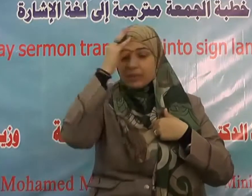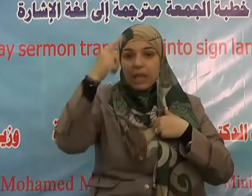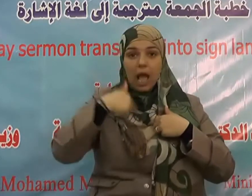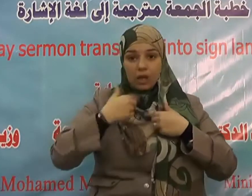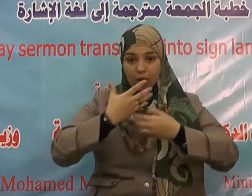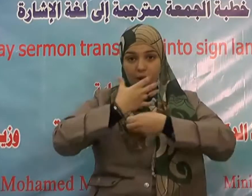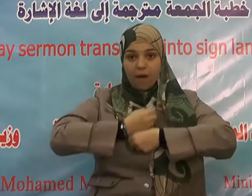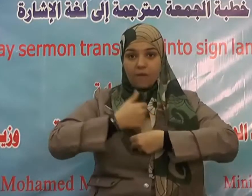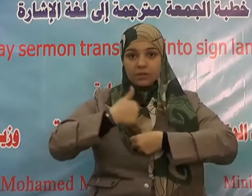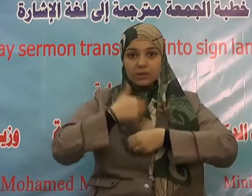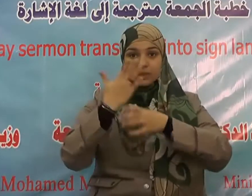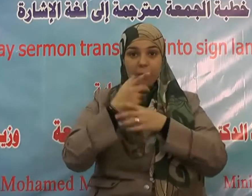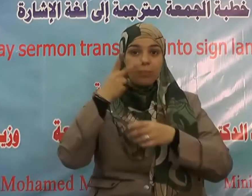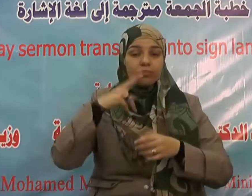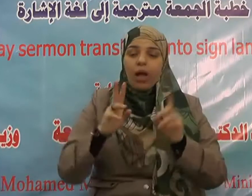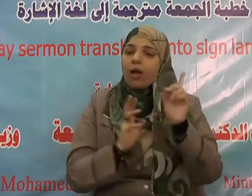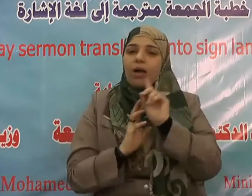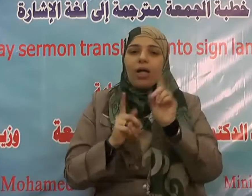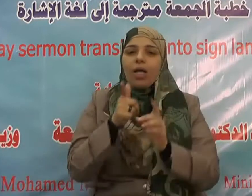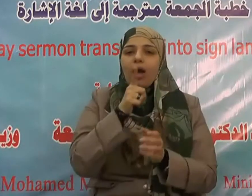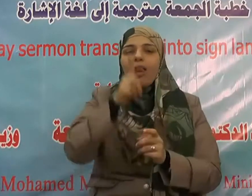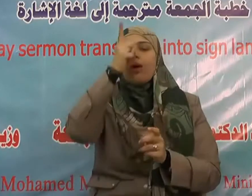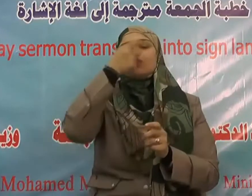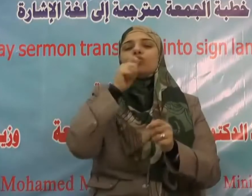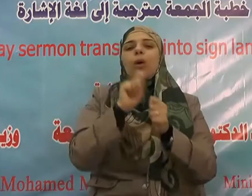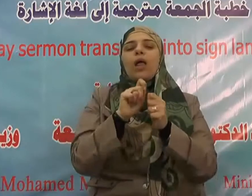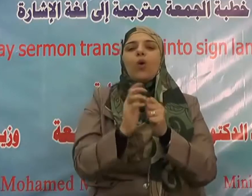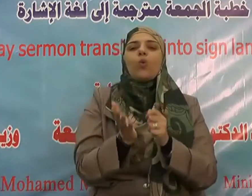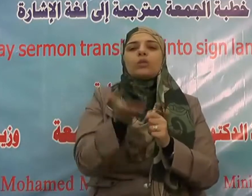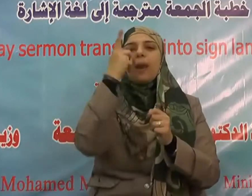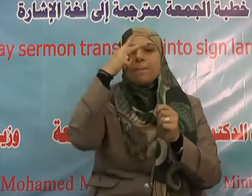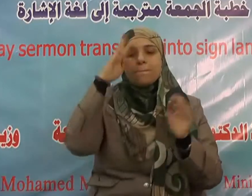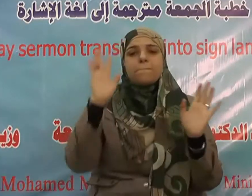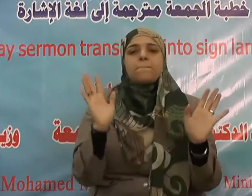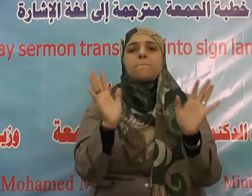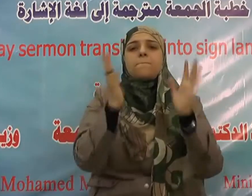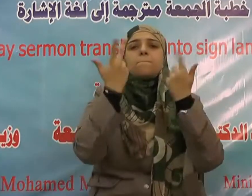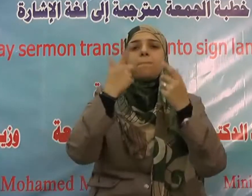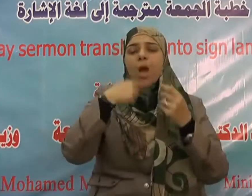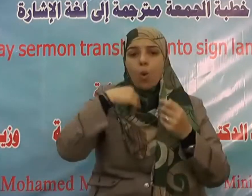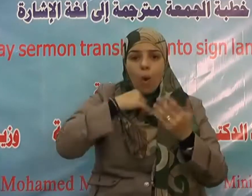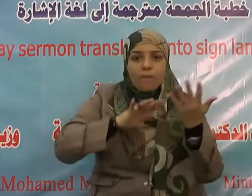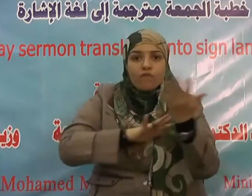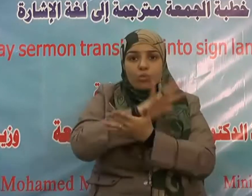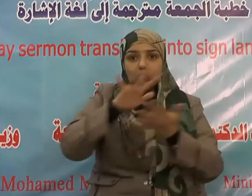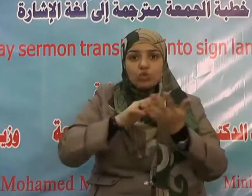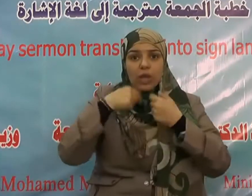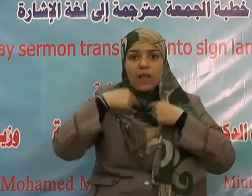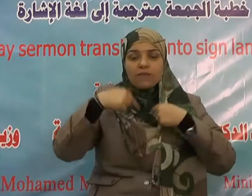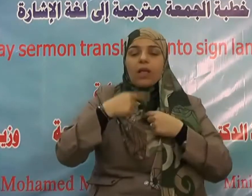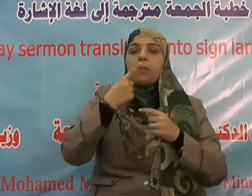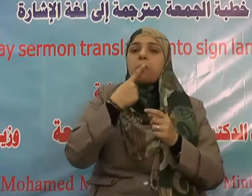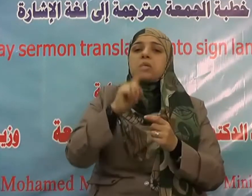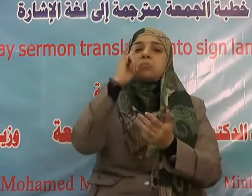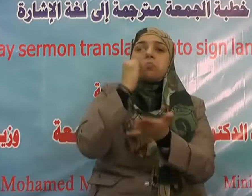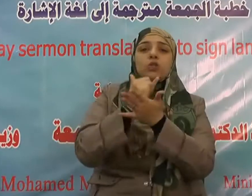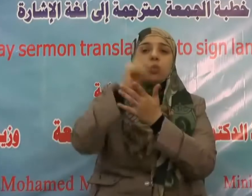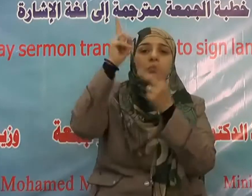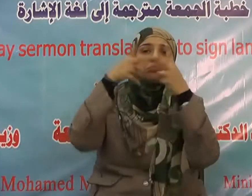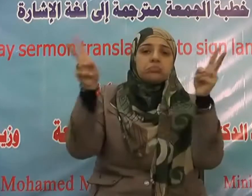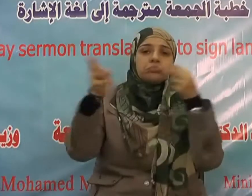وسلم عجباً لأمر المؤمن إن أمره كله خير